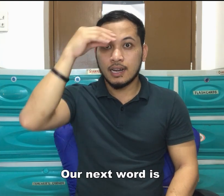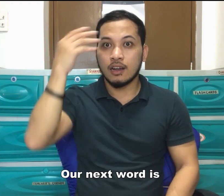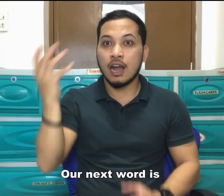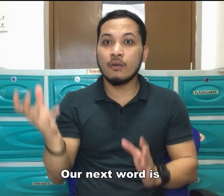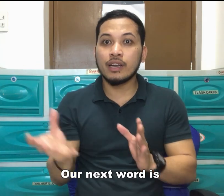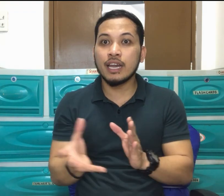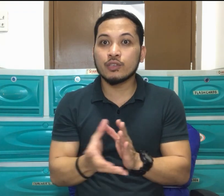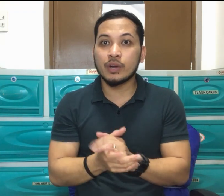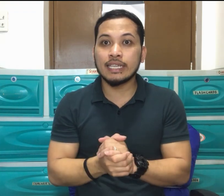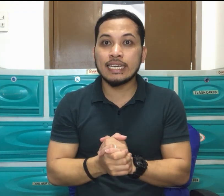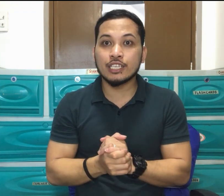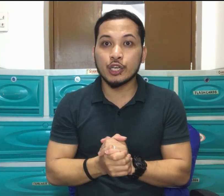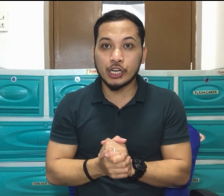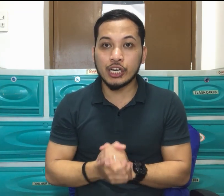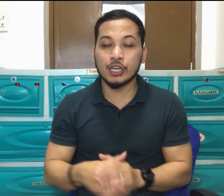Our next word is girl.